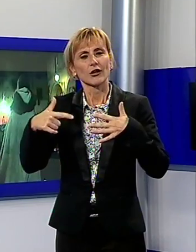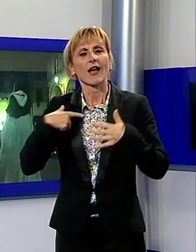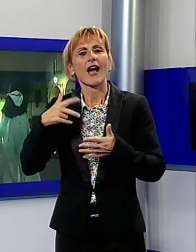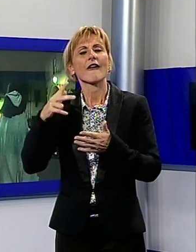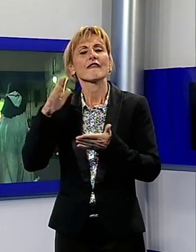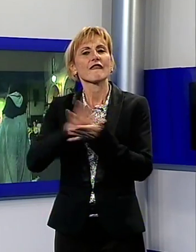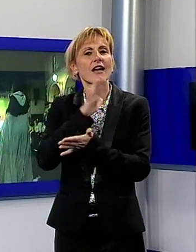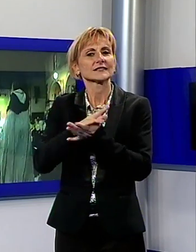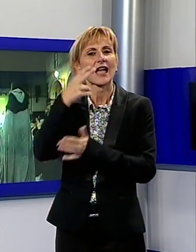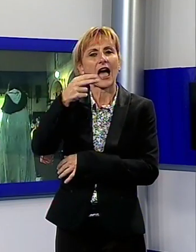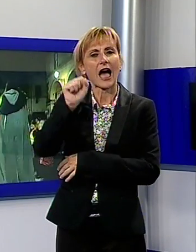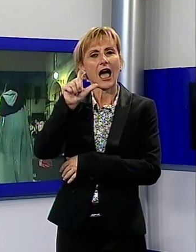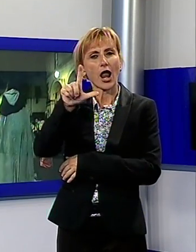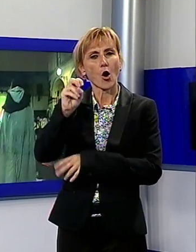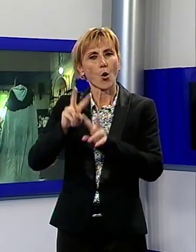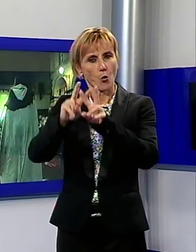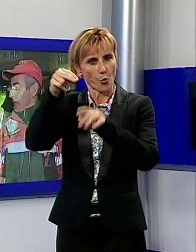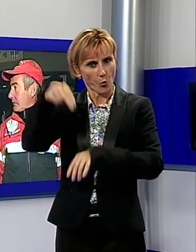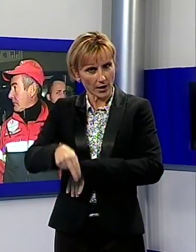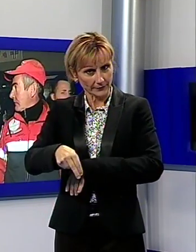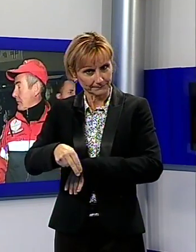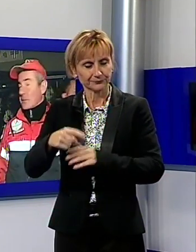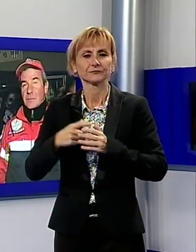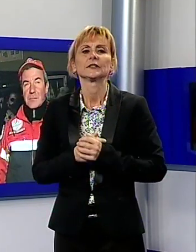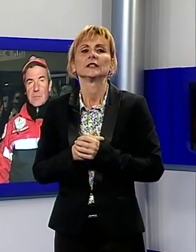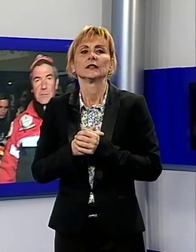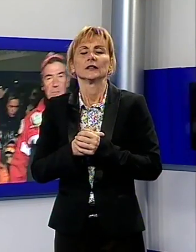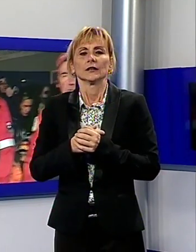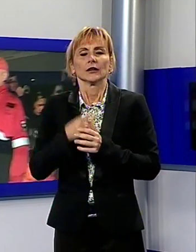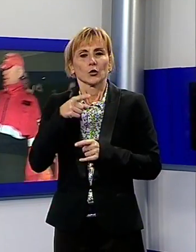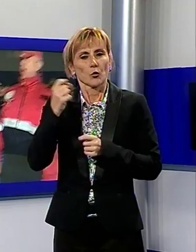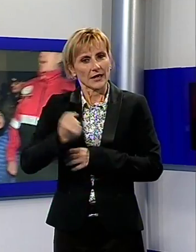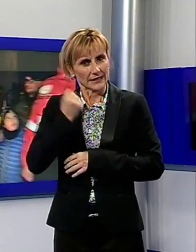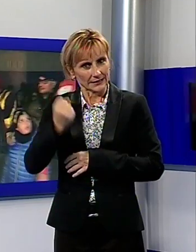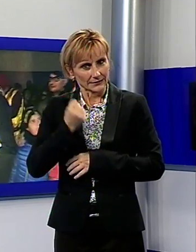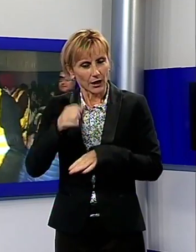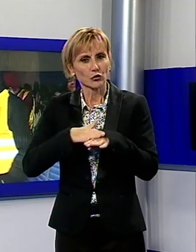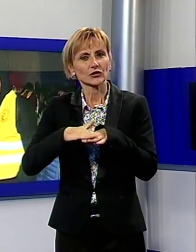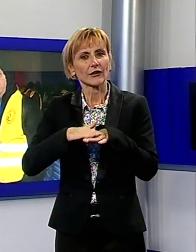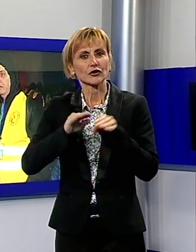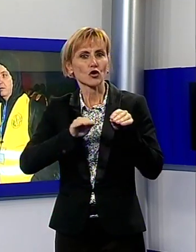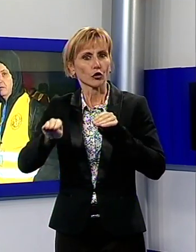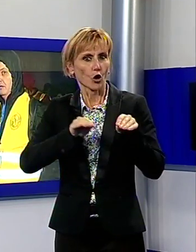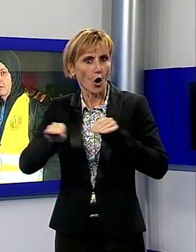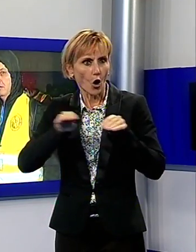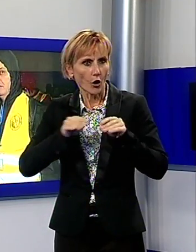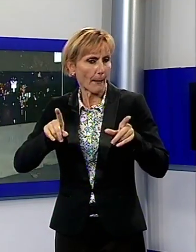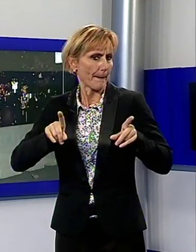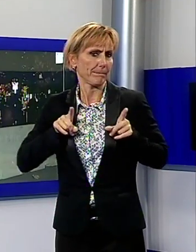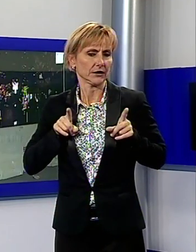grandi feste del 31 ottobre in Italia. Quest'anno la manifestazione ha visto un servizio d'ordine davvero imponente con il posizionamento di